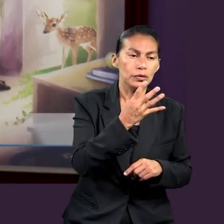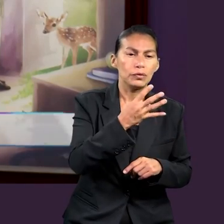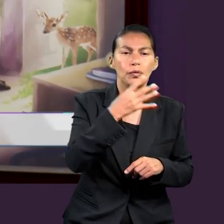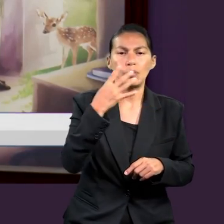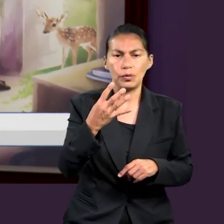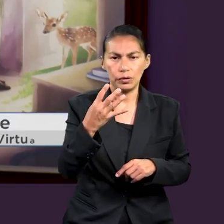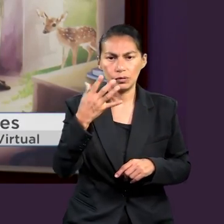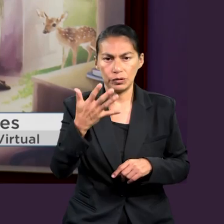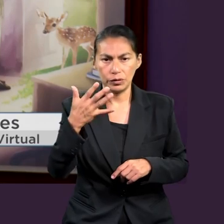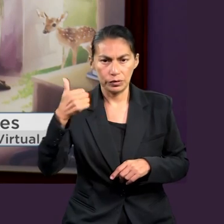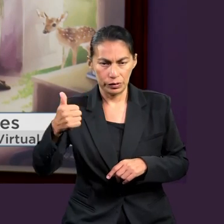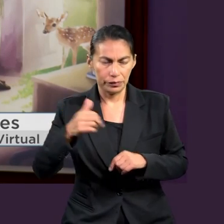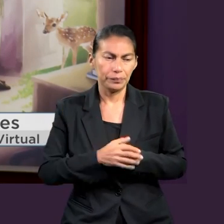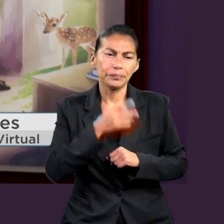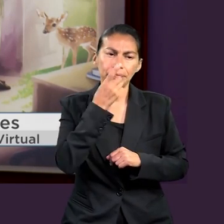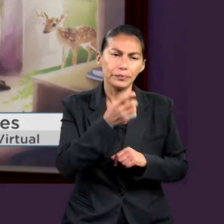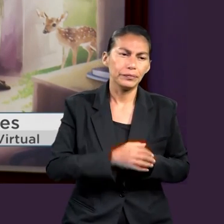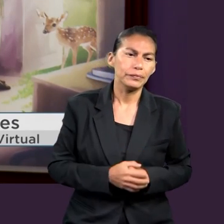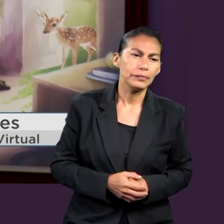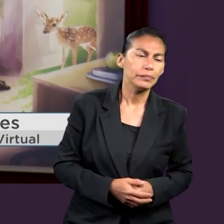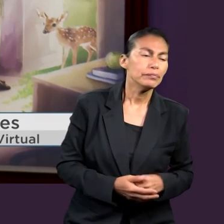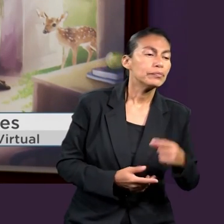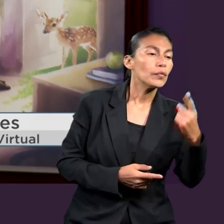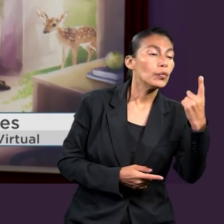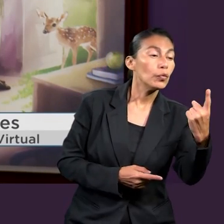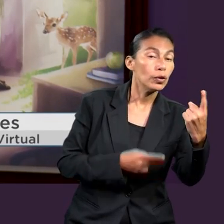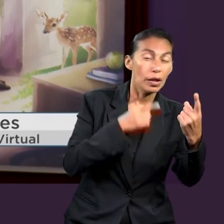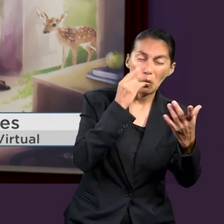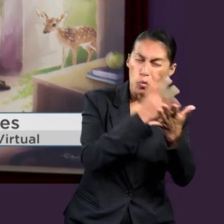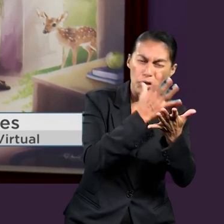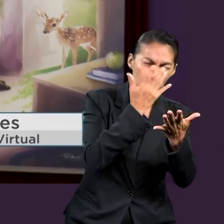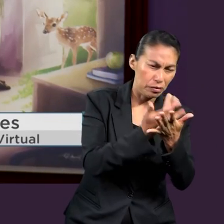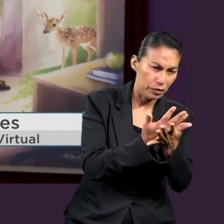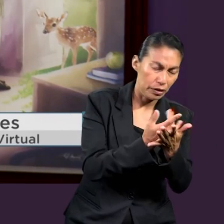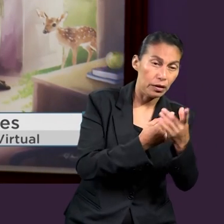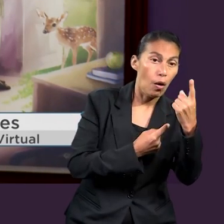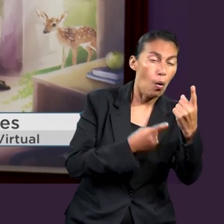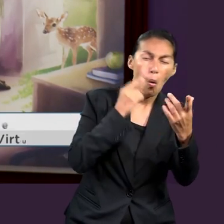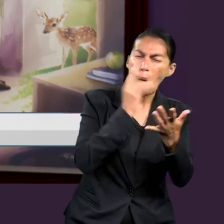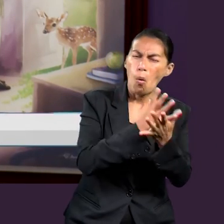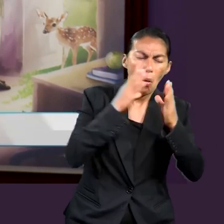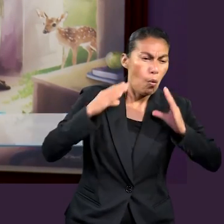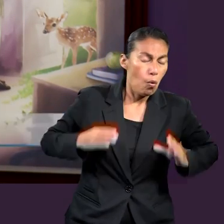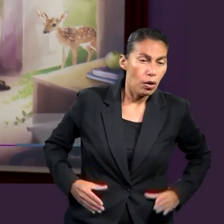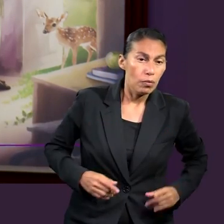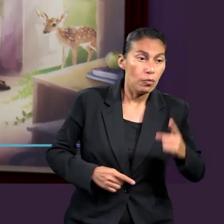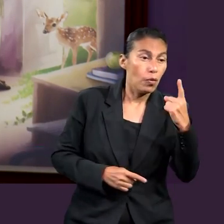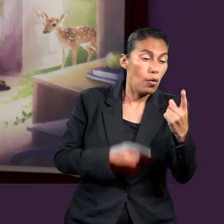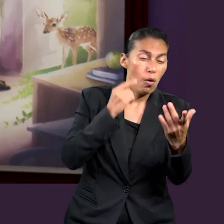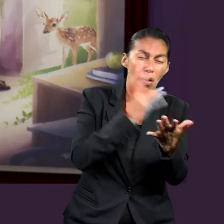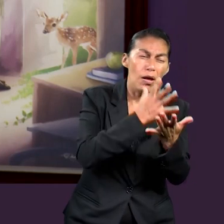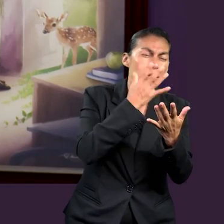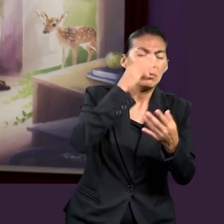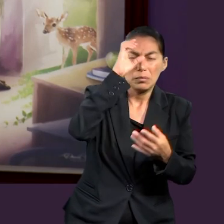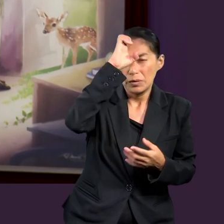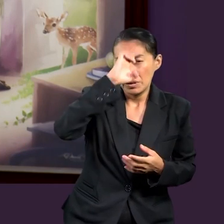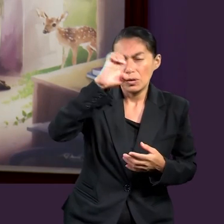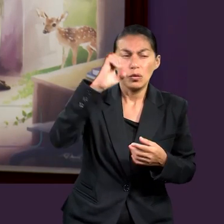En Efesios 4, 4, 5 y 6 los vemos. Dice, una sola esperanza, un cuerpo, un